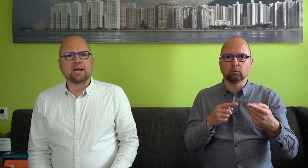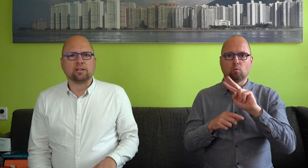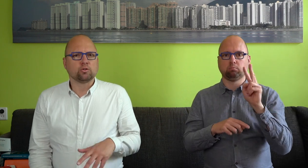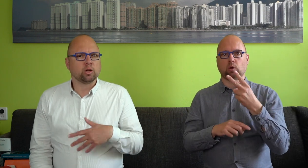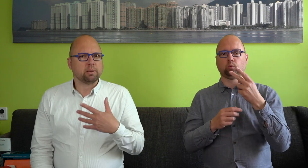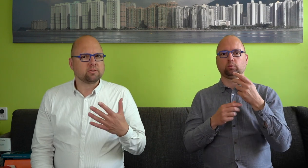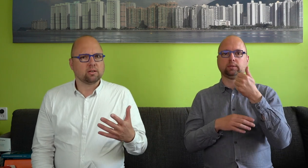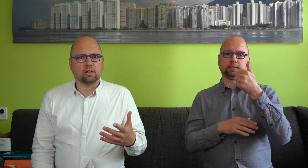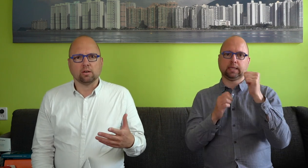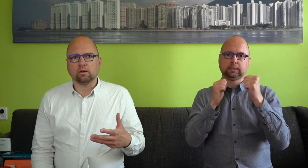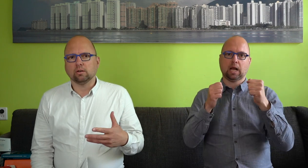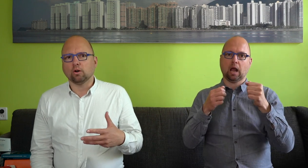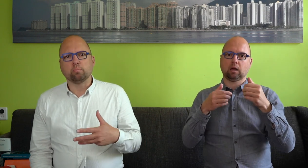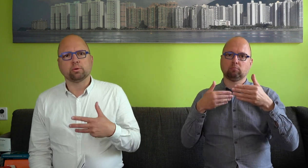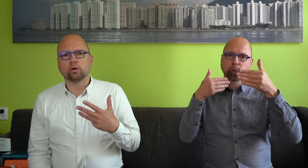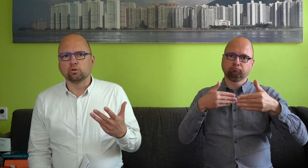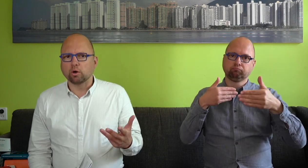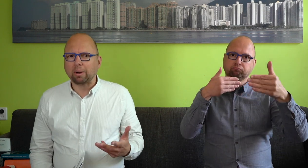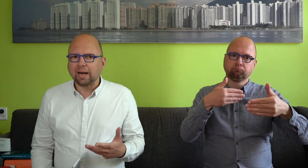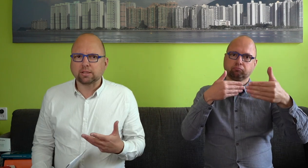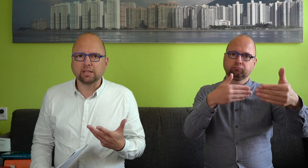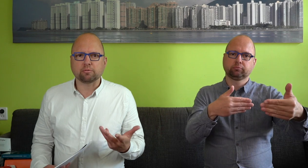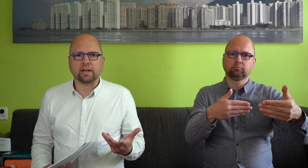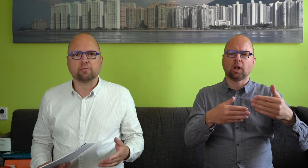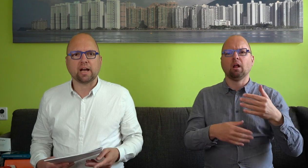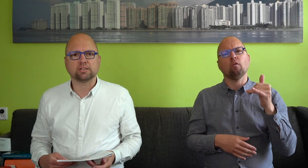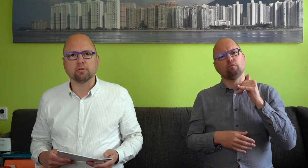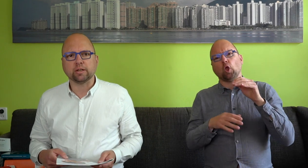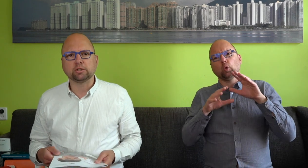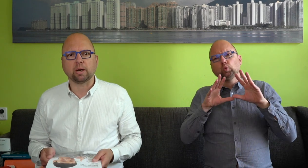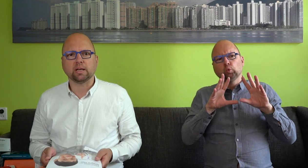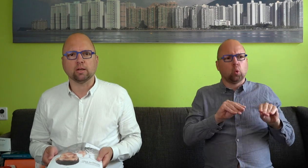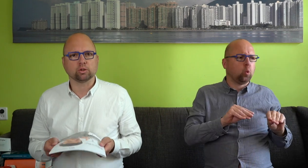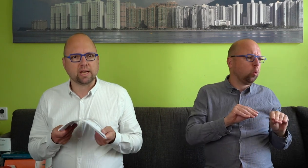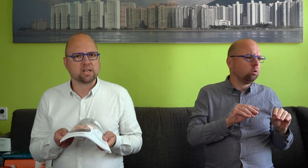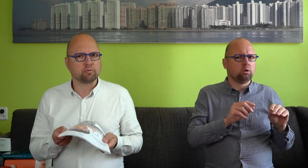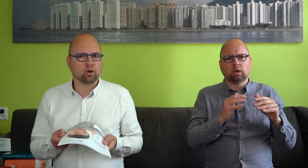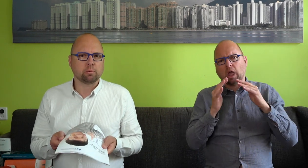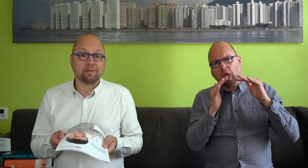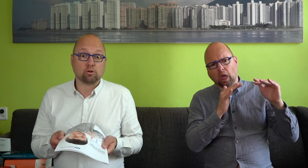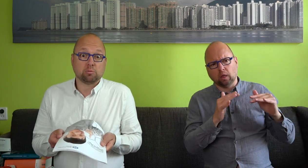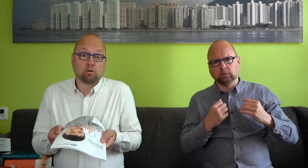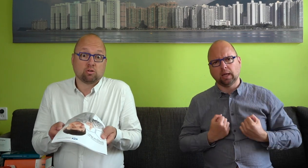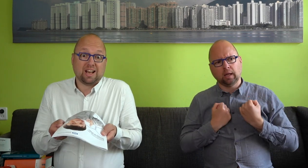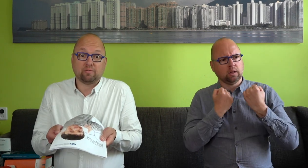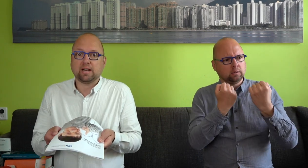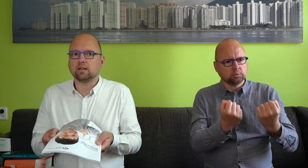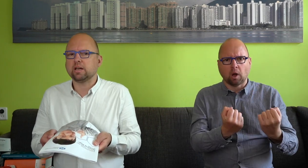gaat natuurlijk met een hoop gedoe gepaard. Dat vereist heel veel inspanning en nog steeds heel veel lobbywerp om dat ook daadwerkelijk te